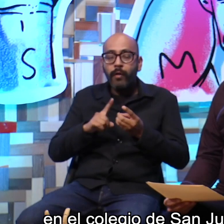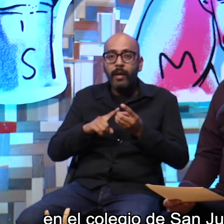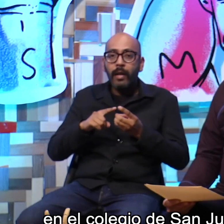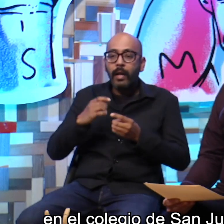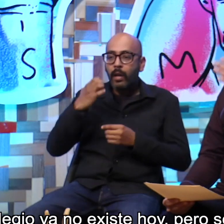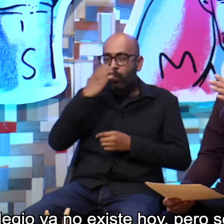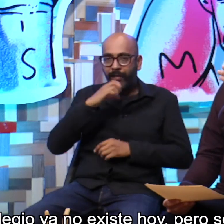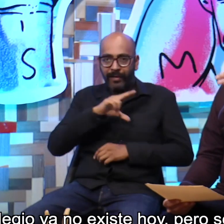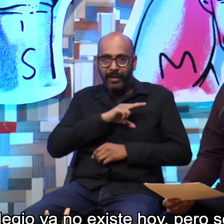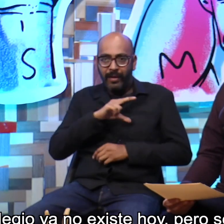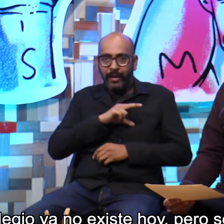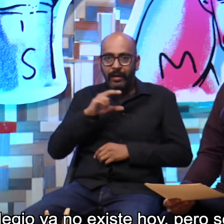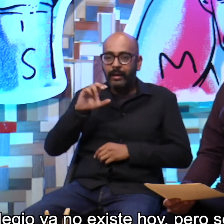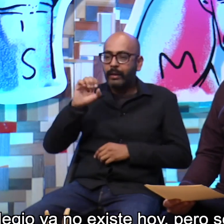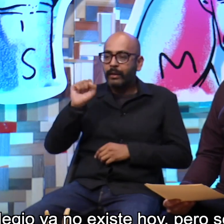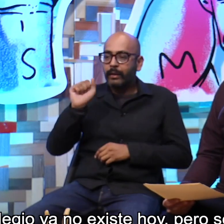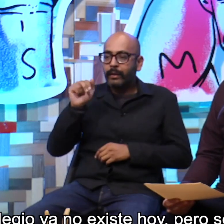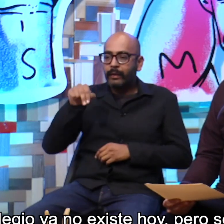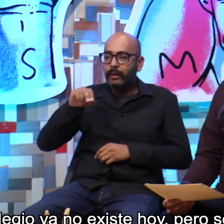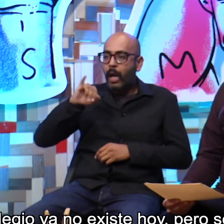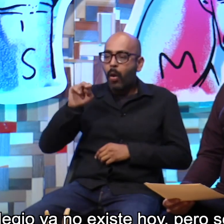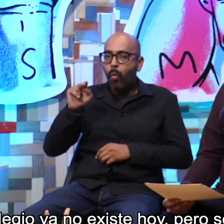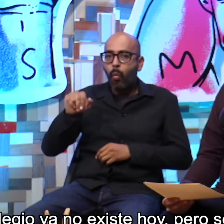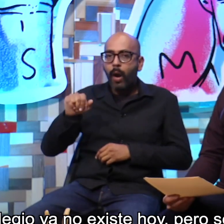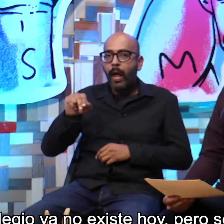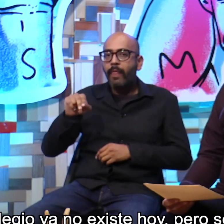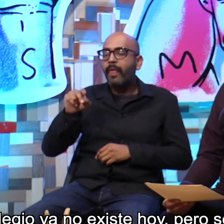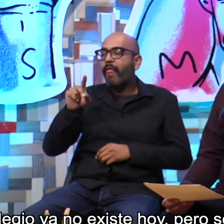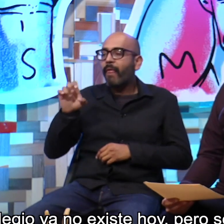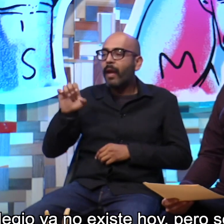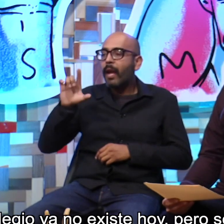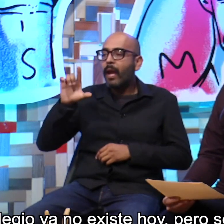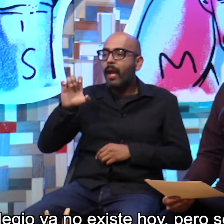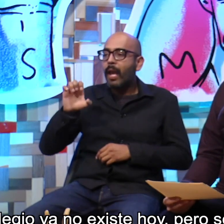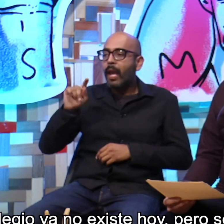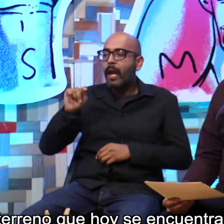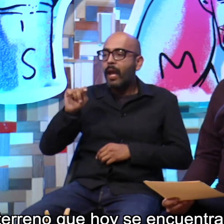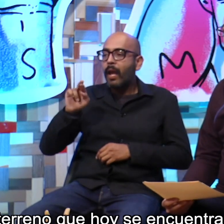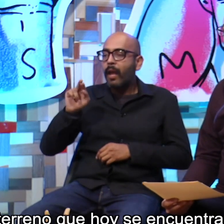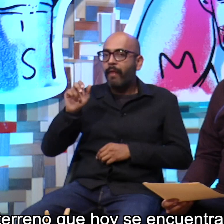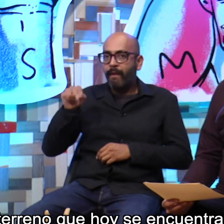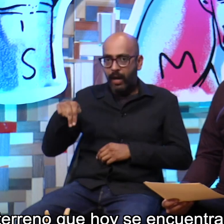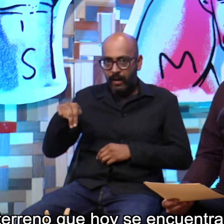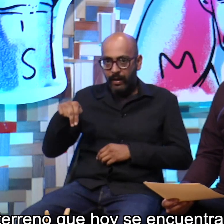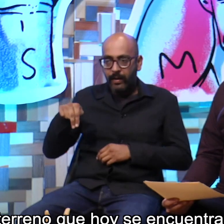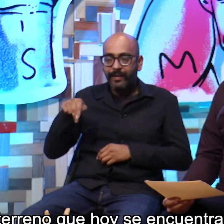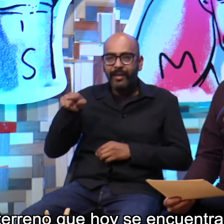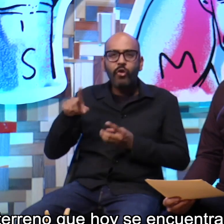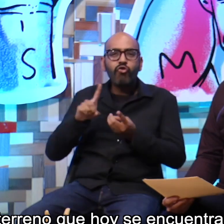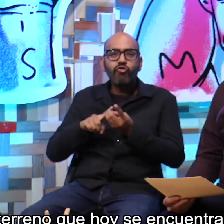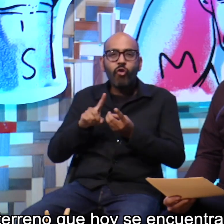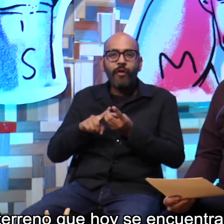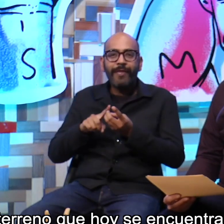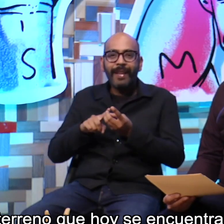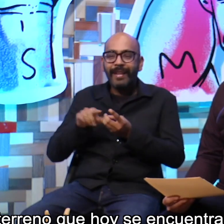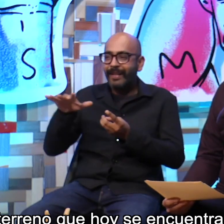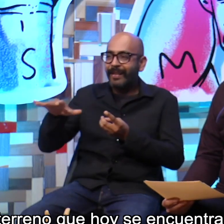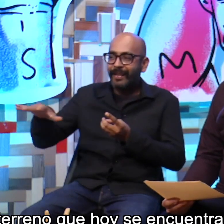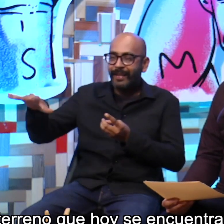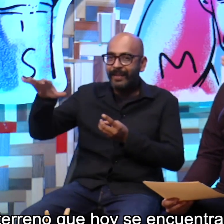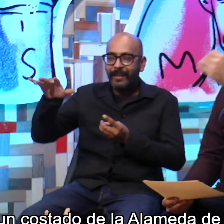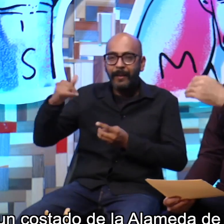Letrán. Este colegio ya no existe hoy pero se encontraba exactamente en el terreno que hoy se encuentra a la Torre